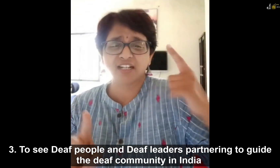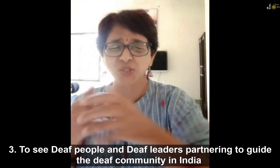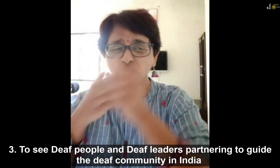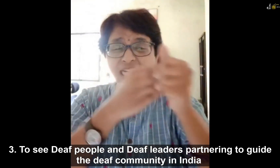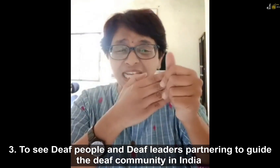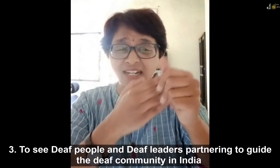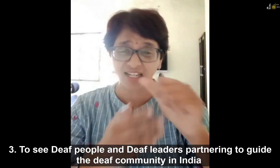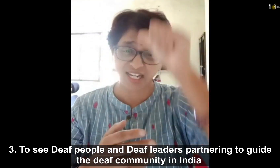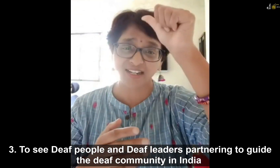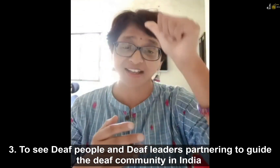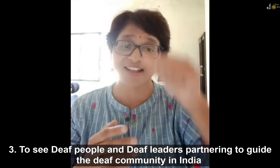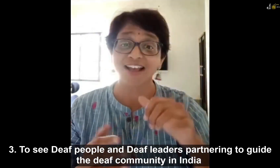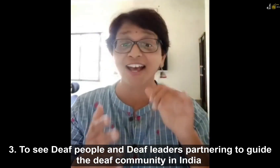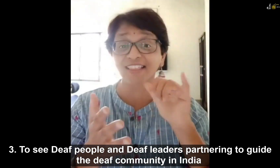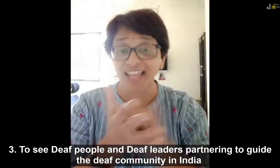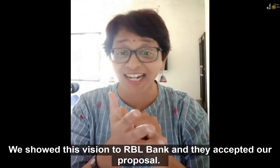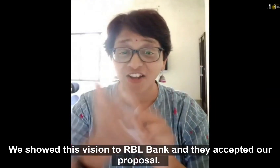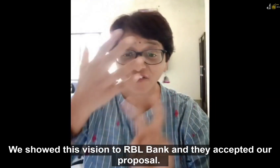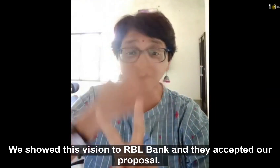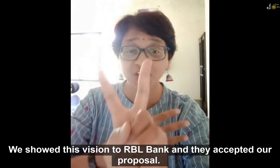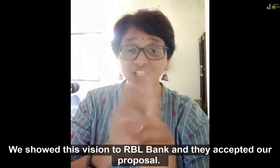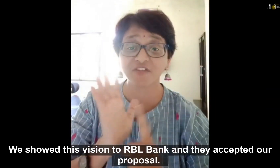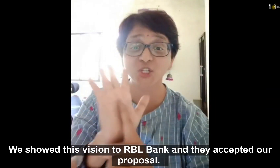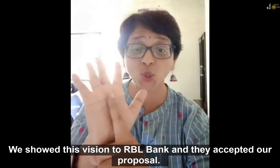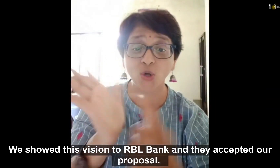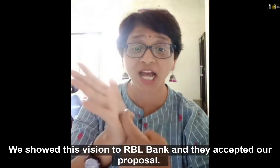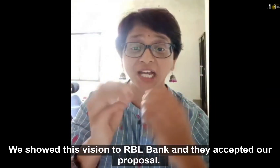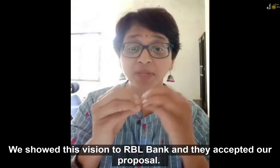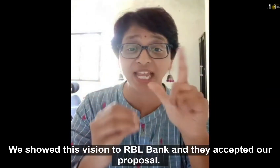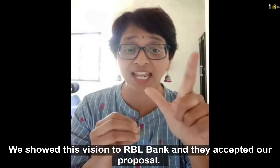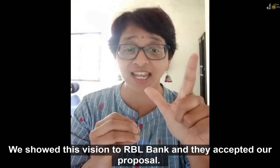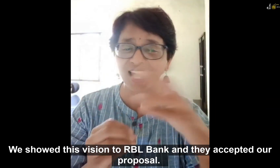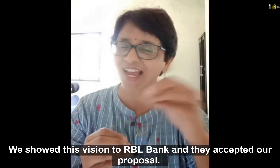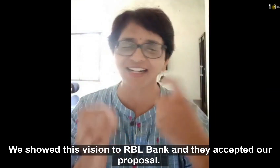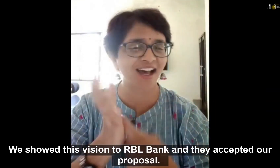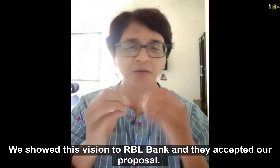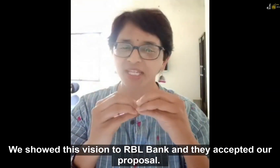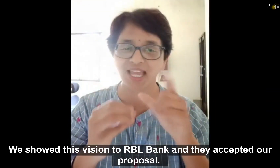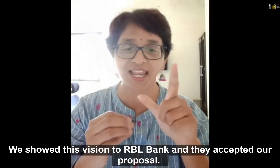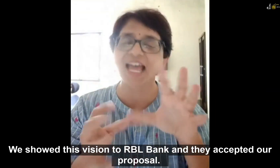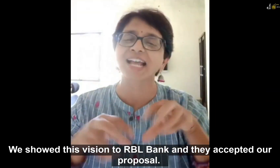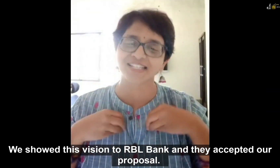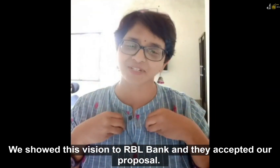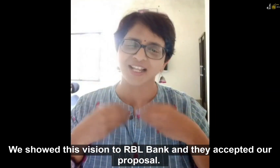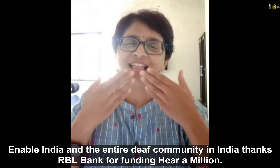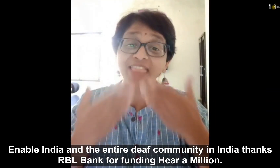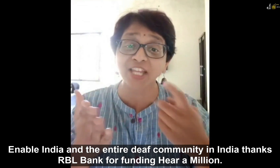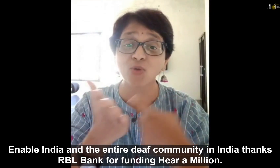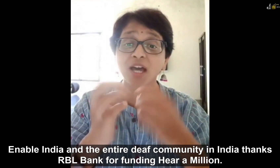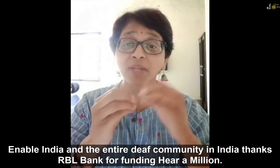ताकि वह मारदर्शक बन सके बधिर समुदाय का यह हमारा एक विजन था जो आरबियल ने इसको